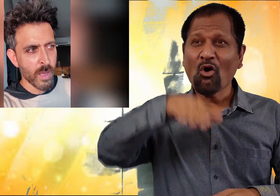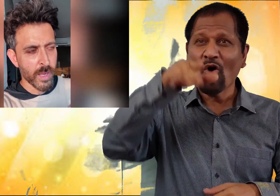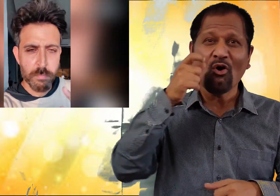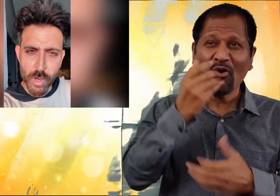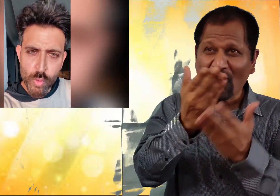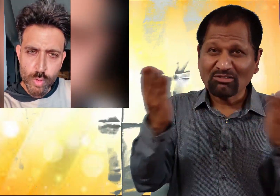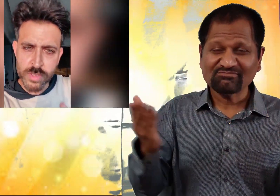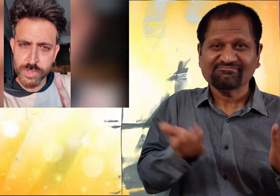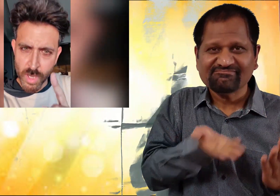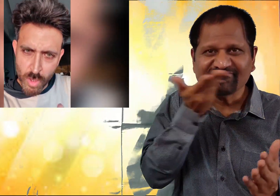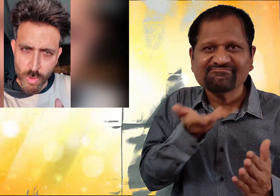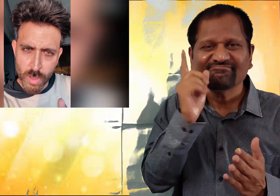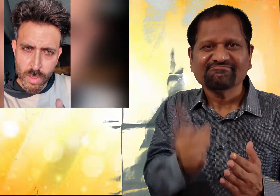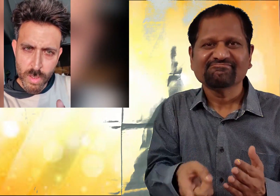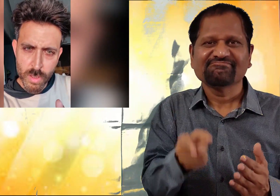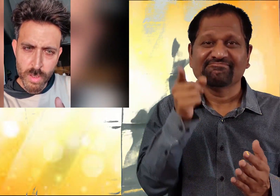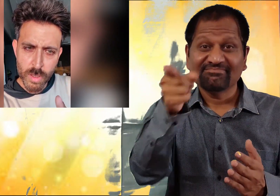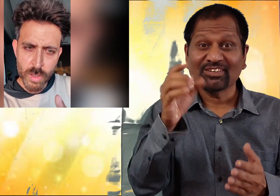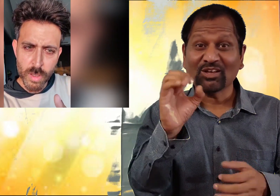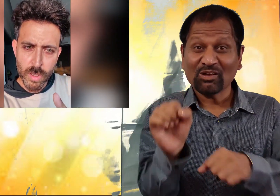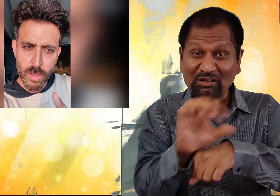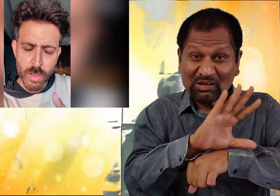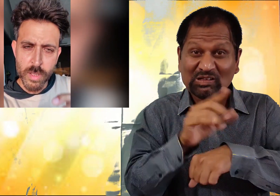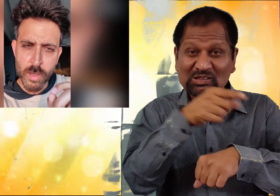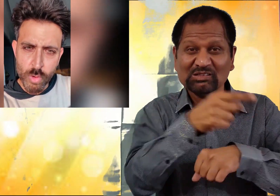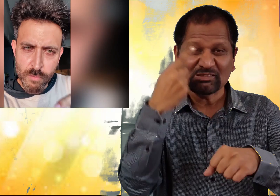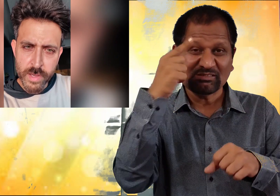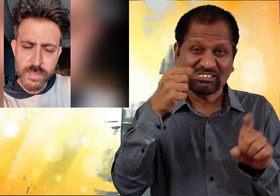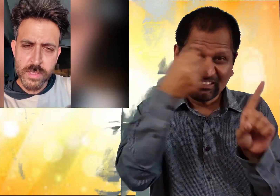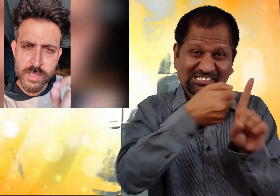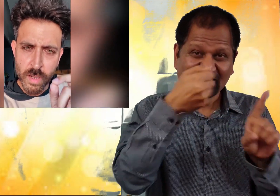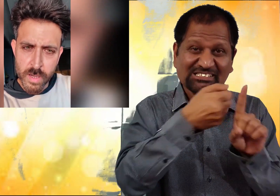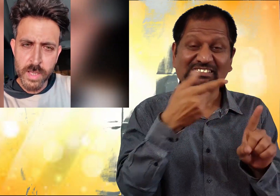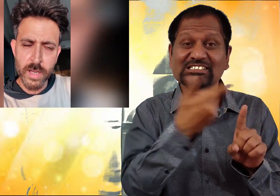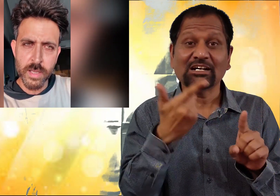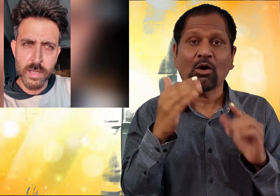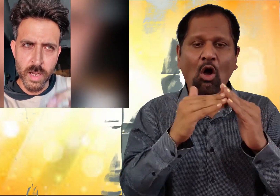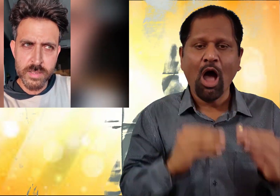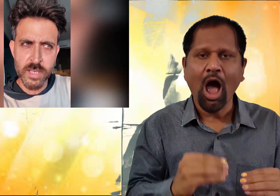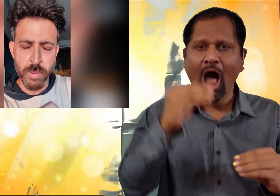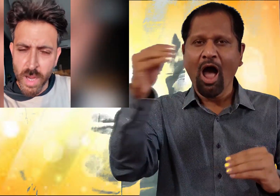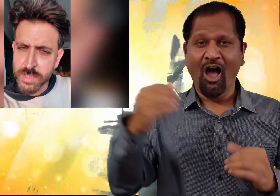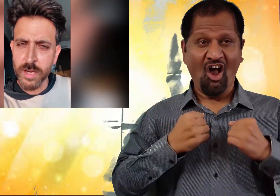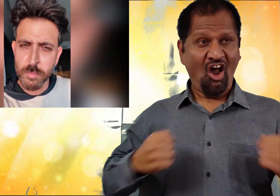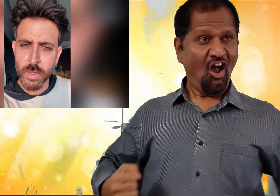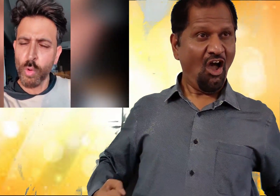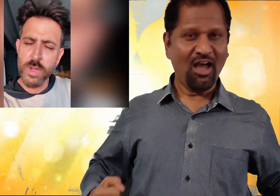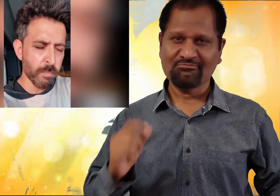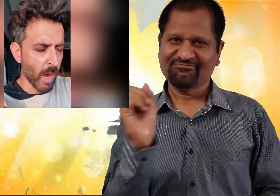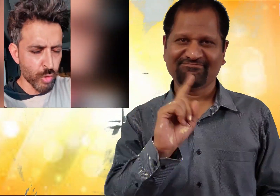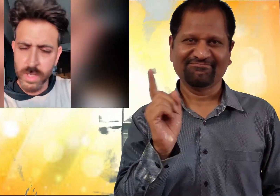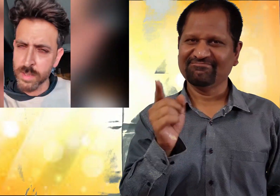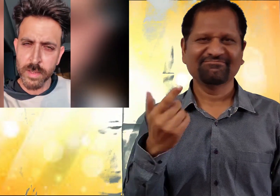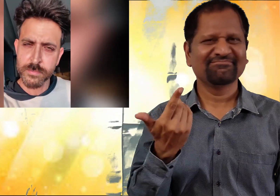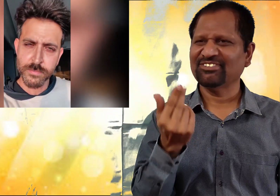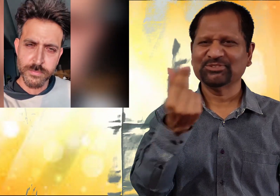इन बड़ों को समझाना होगा कि करोना वाइरिस से लड़ने के लिए घर से बाहर जाने में कोई